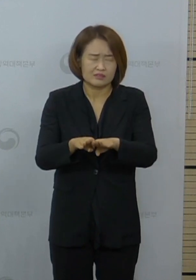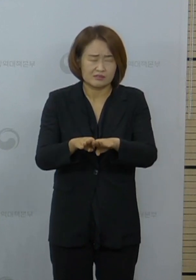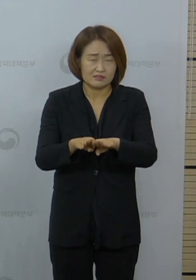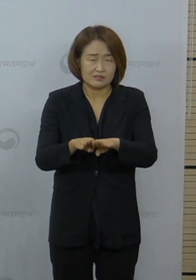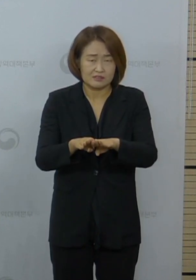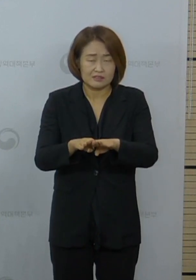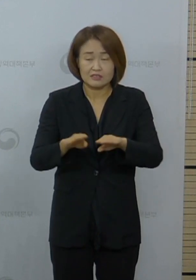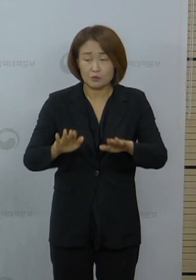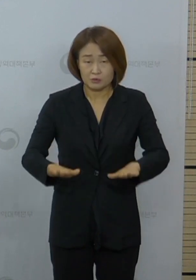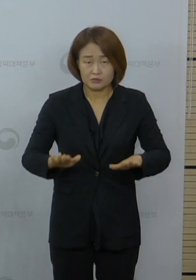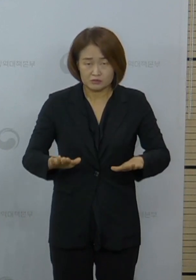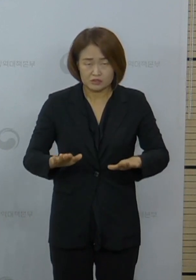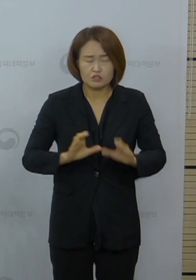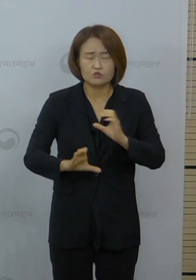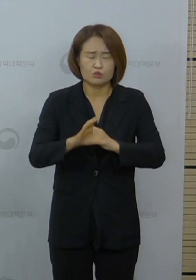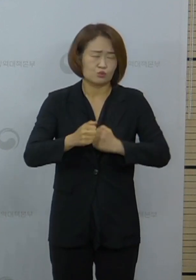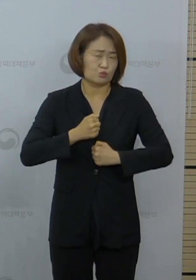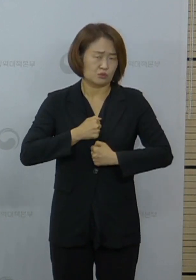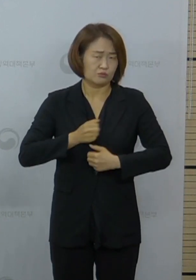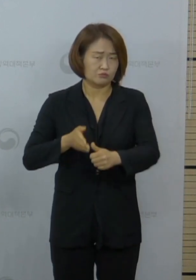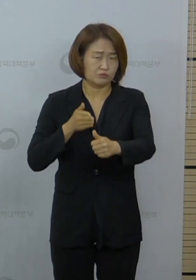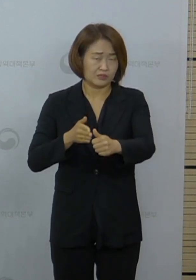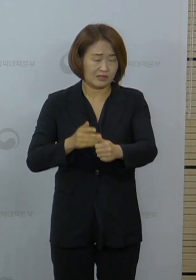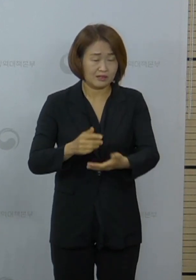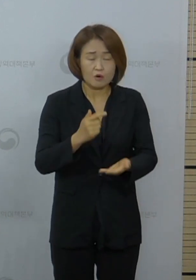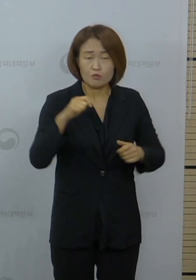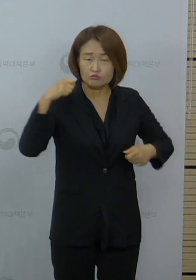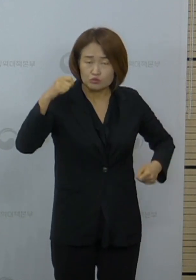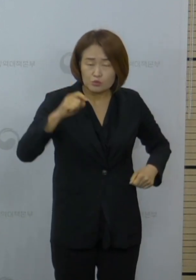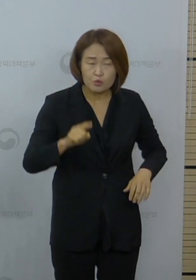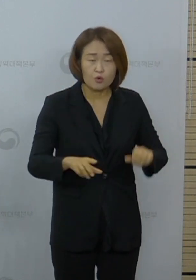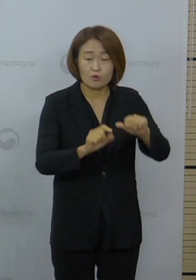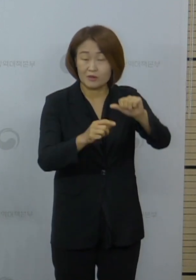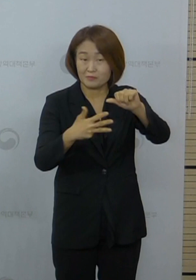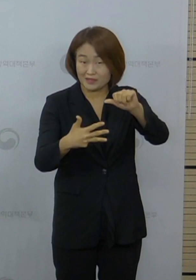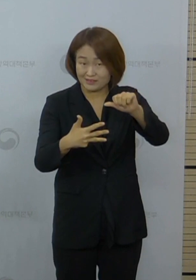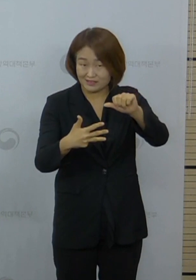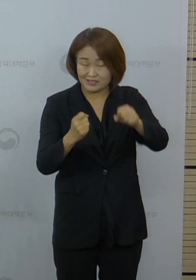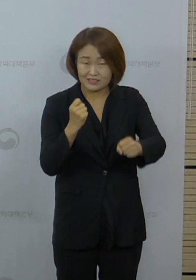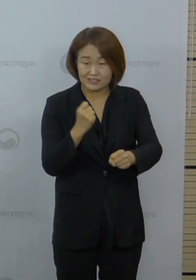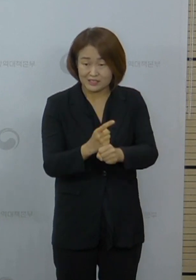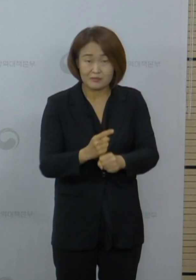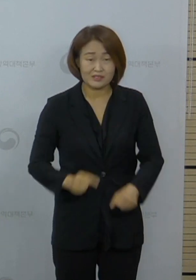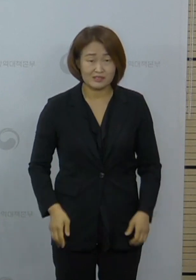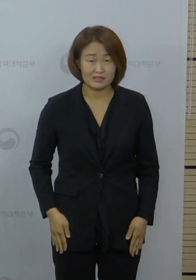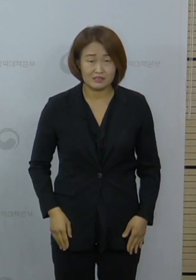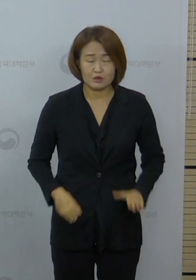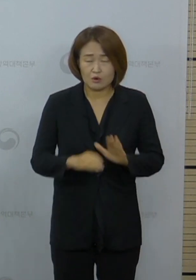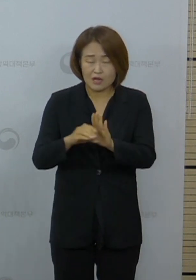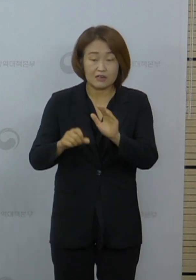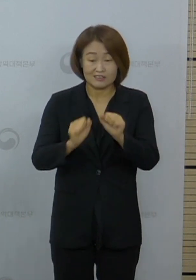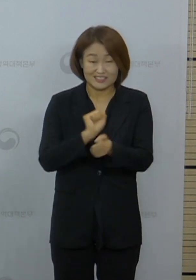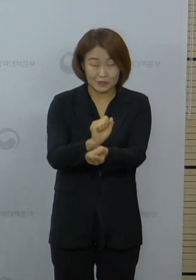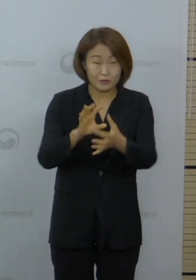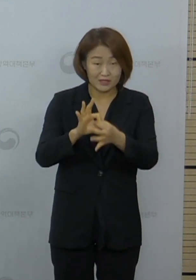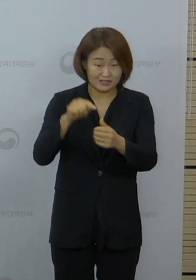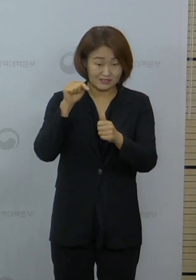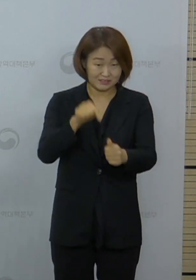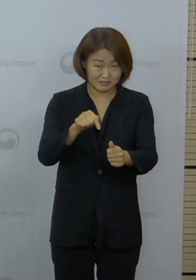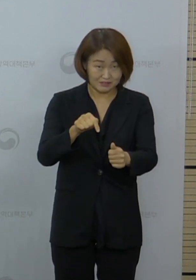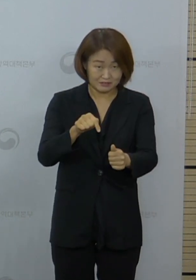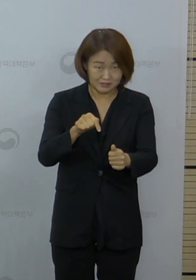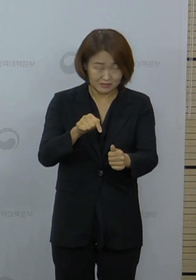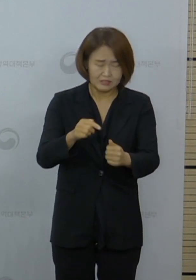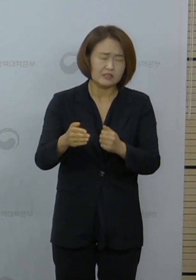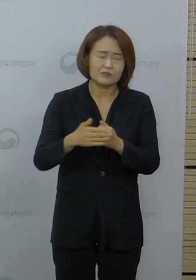클럽 등의 유흥시설은 지난 5월 8일 내려진 행정명령에 따라 운영을 자제할 것을 공고하고